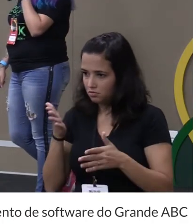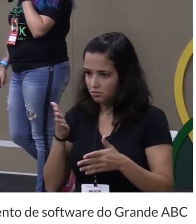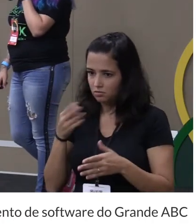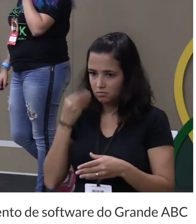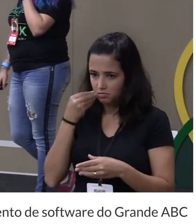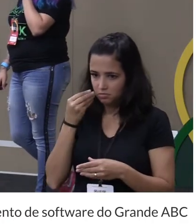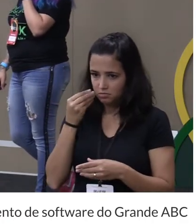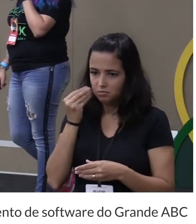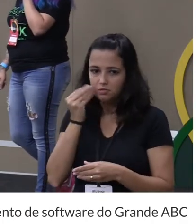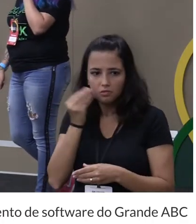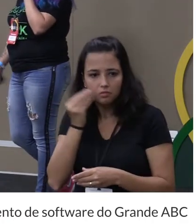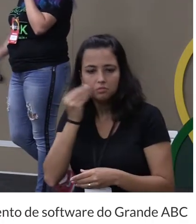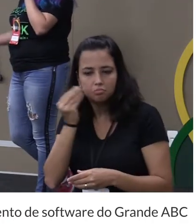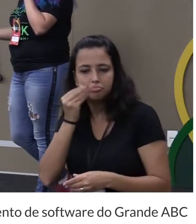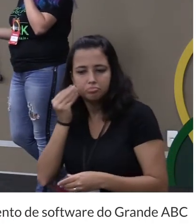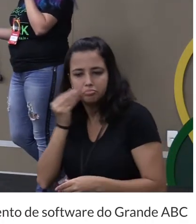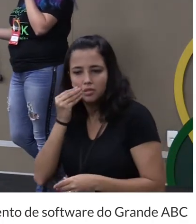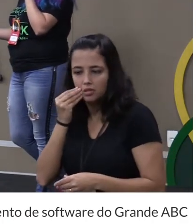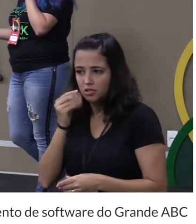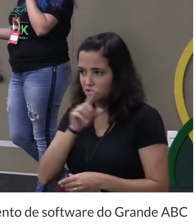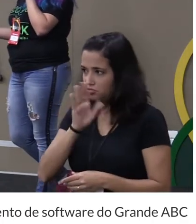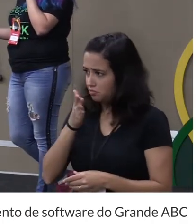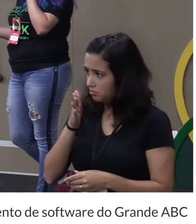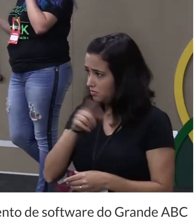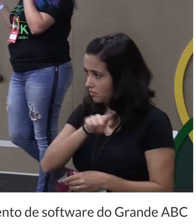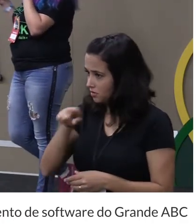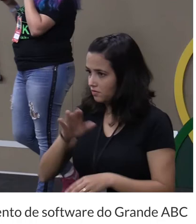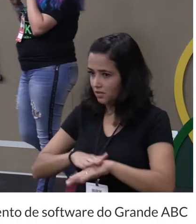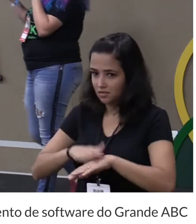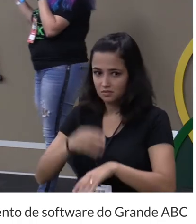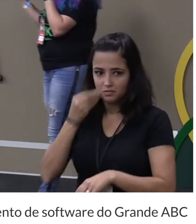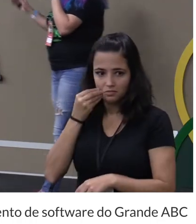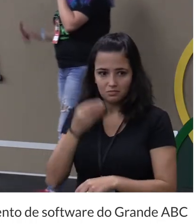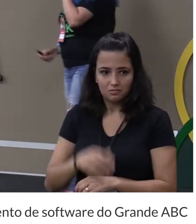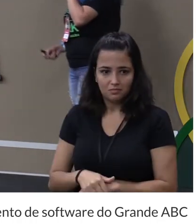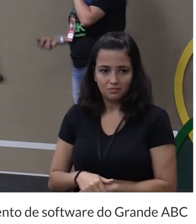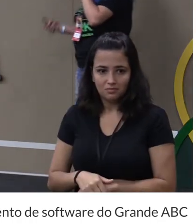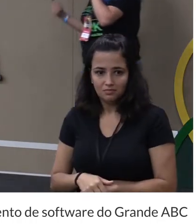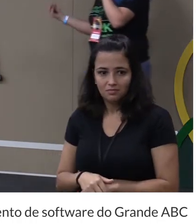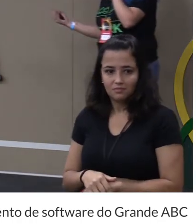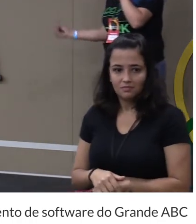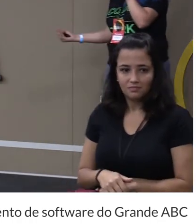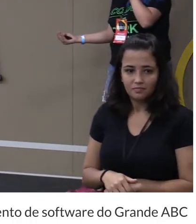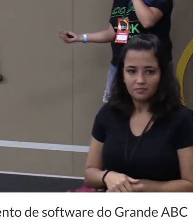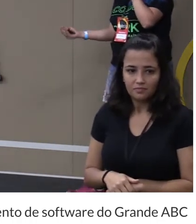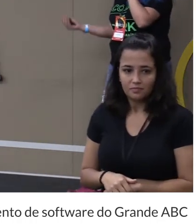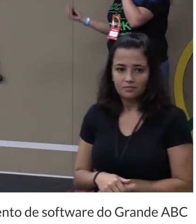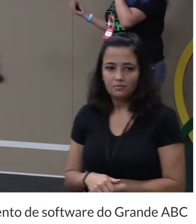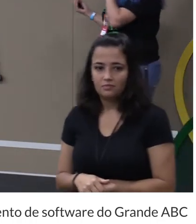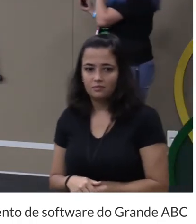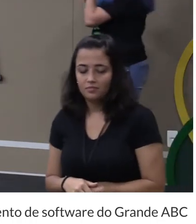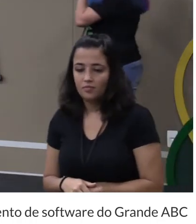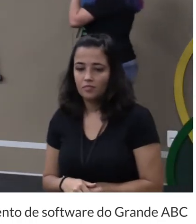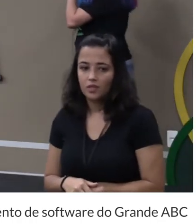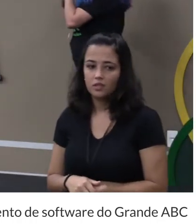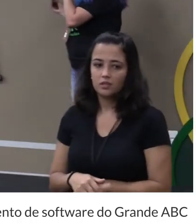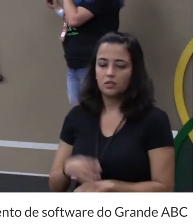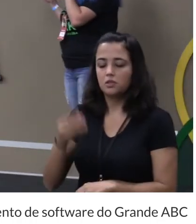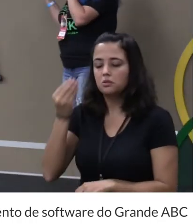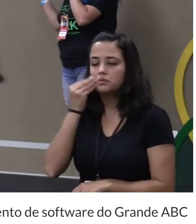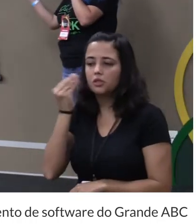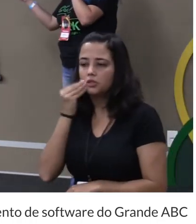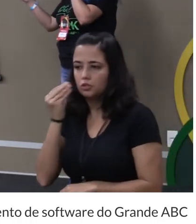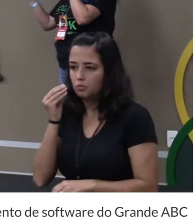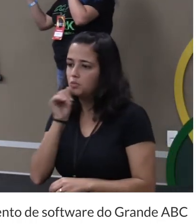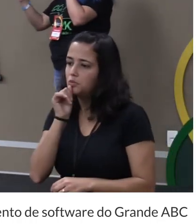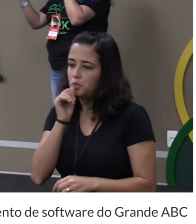muito bom muito bom podia ser melhor né tá ótimo maravilhoso mas podia ser melhor então assim testes